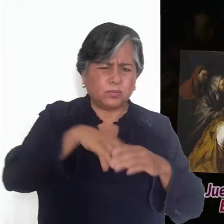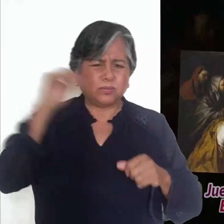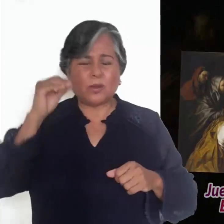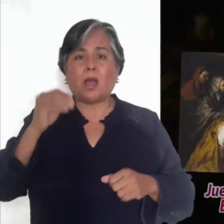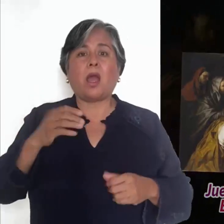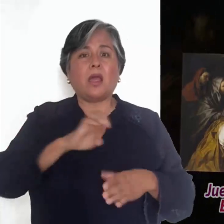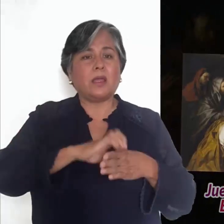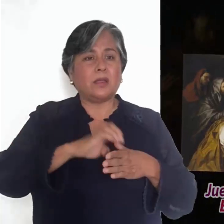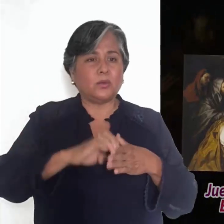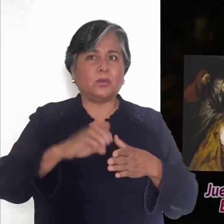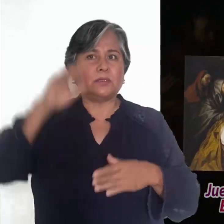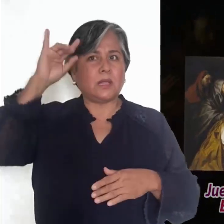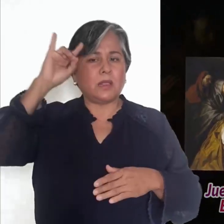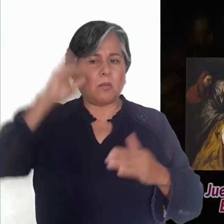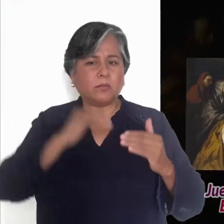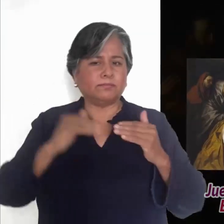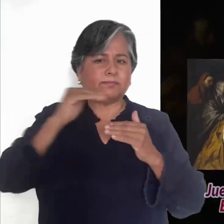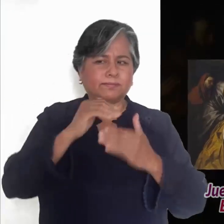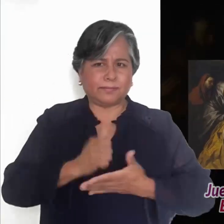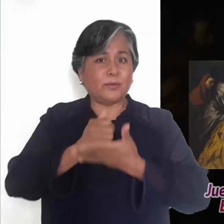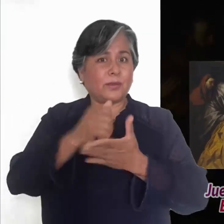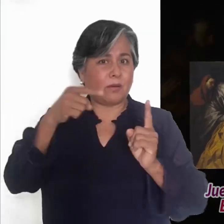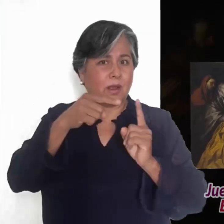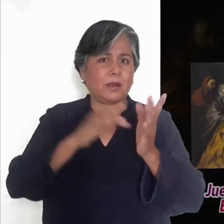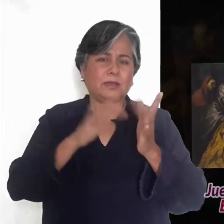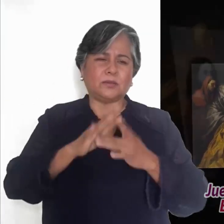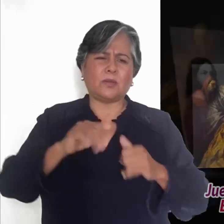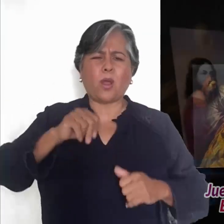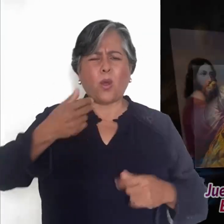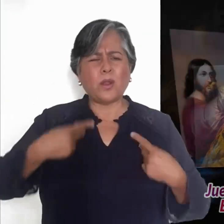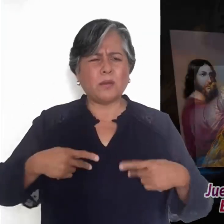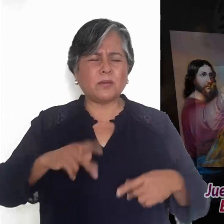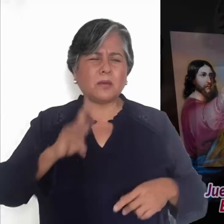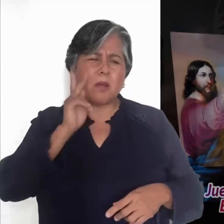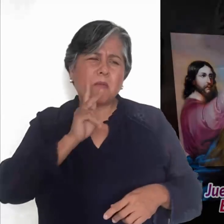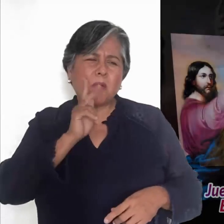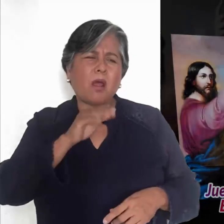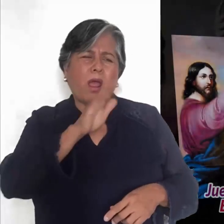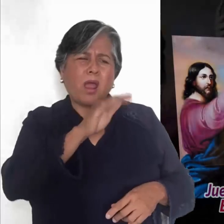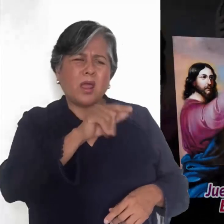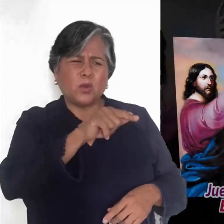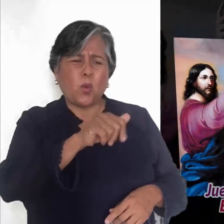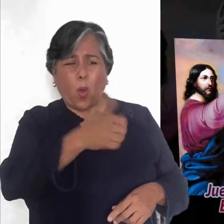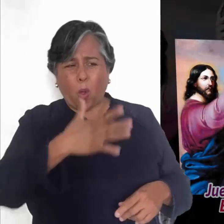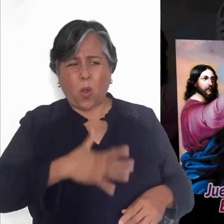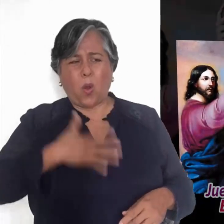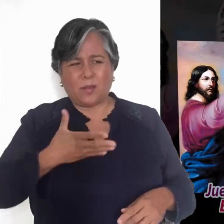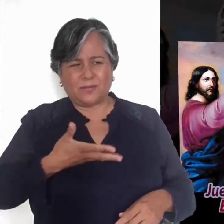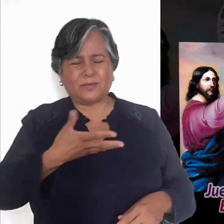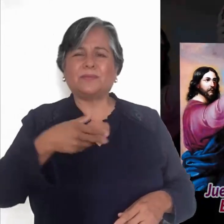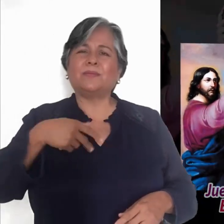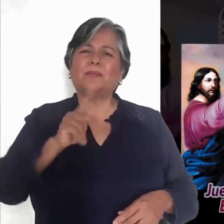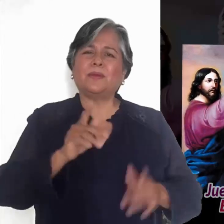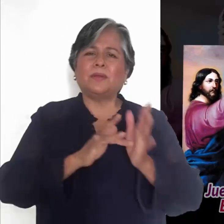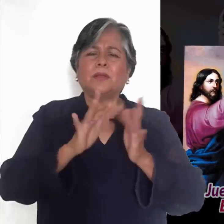príncipe de los demonios. Otros, para ponerlo a prueba, le pedían una señal milagrosa. Pero Jesús, que conocía sus